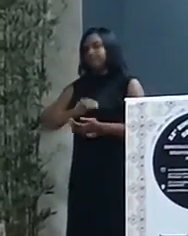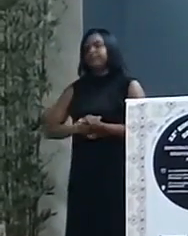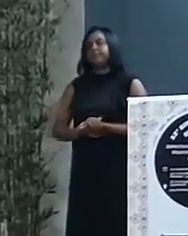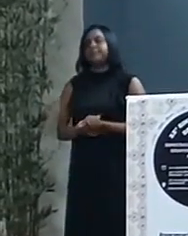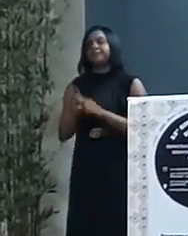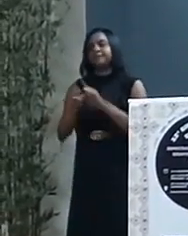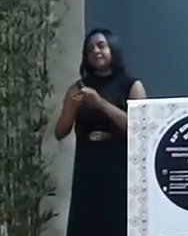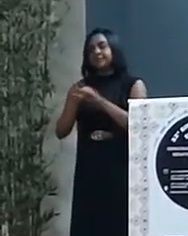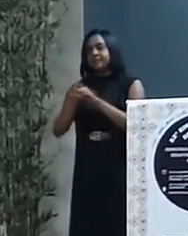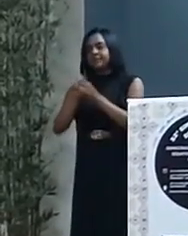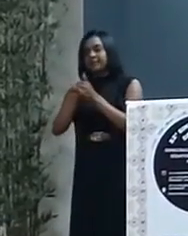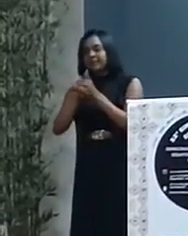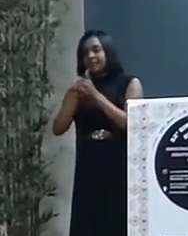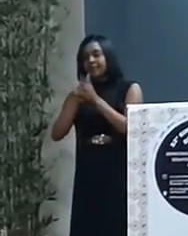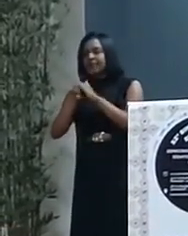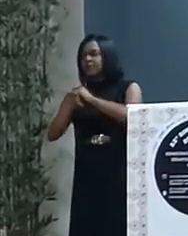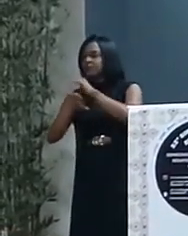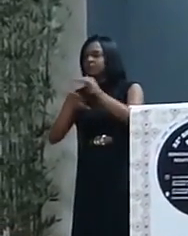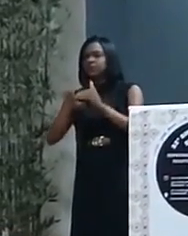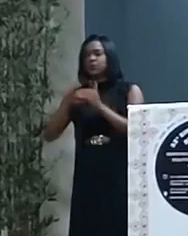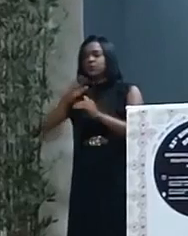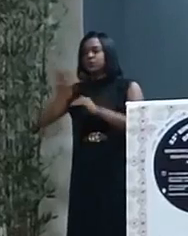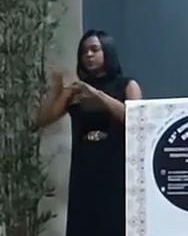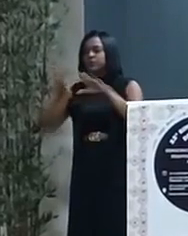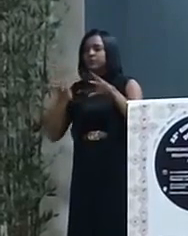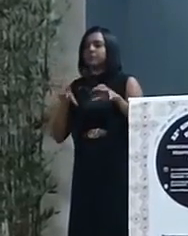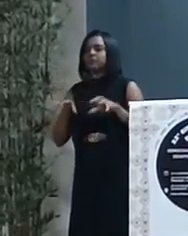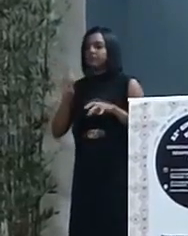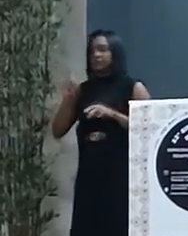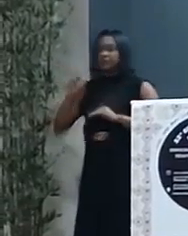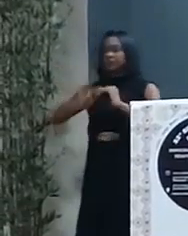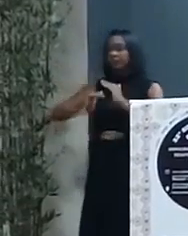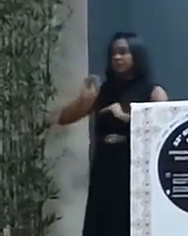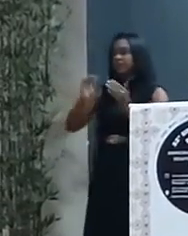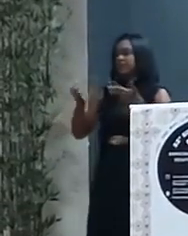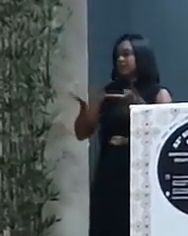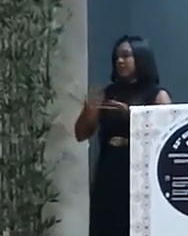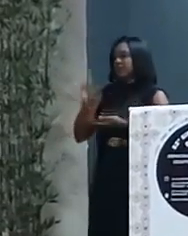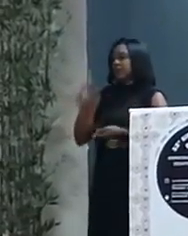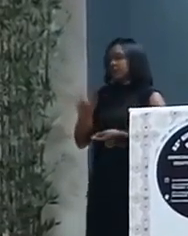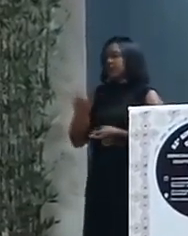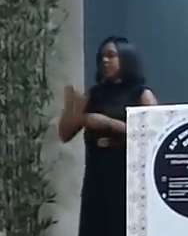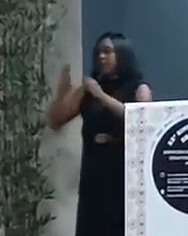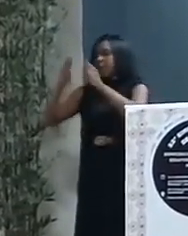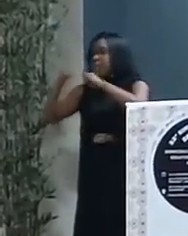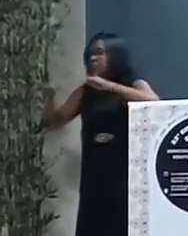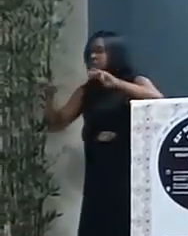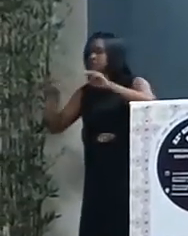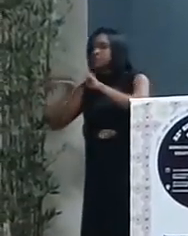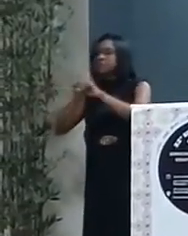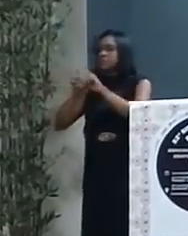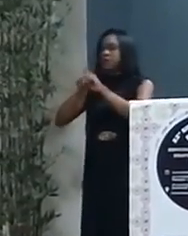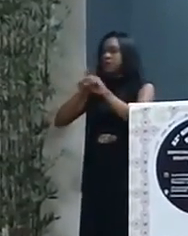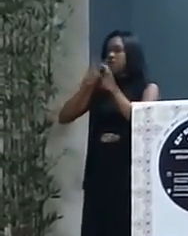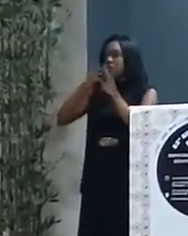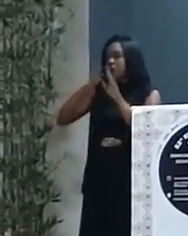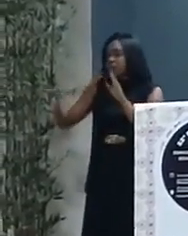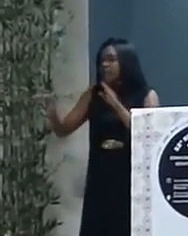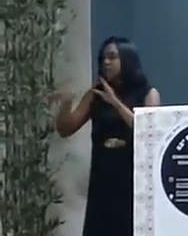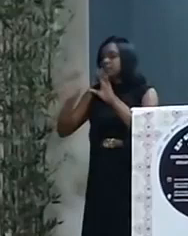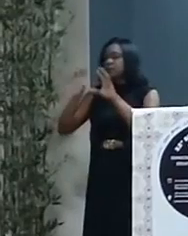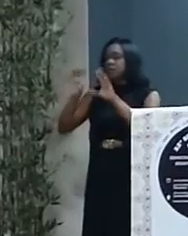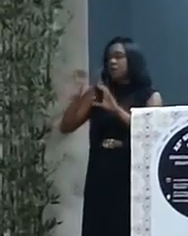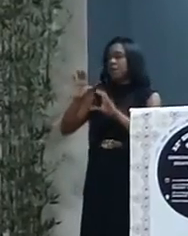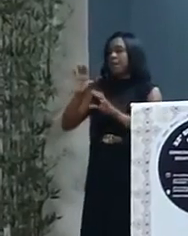a pesquisa e todos os outros campos de atuação desse profissional, seja em museus, arquivos, órgãos públicos e